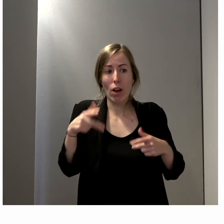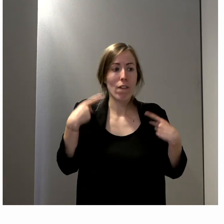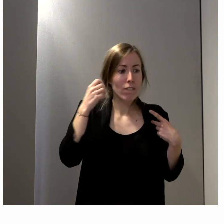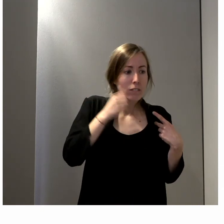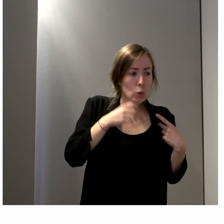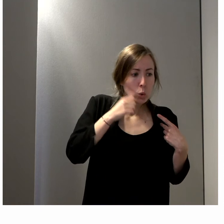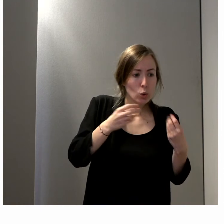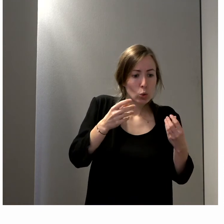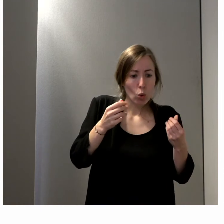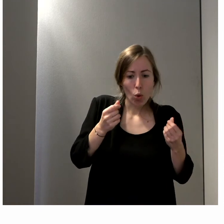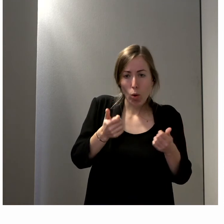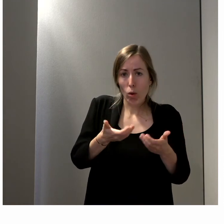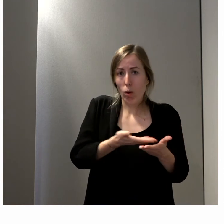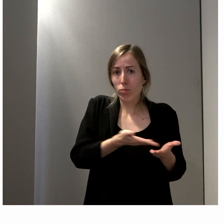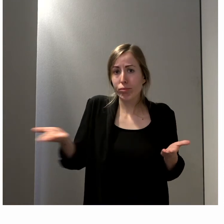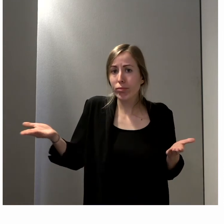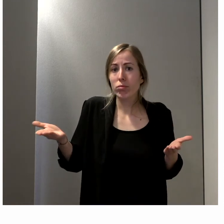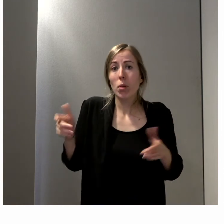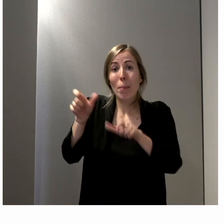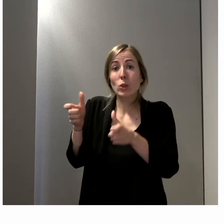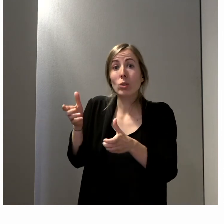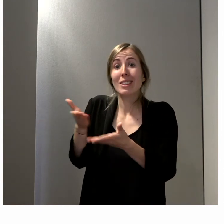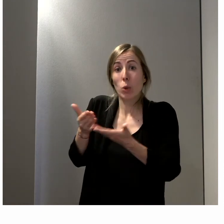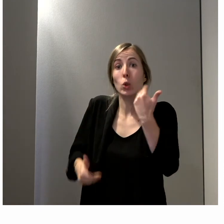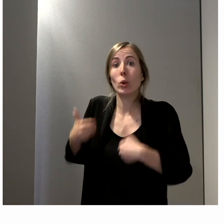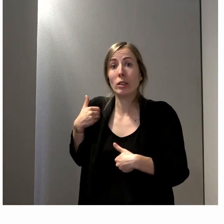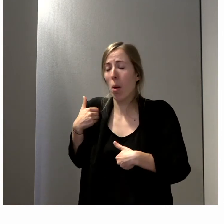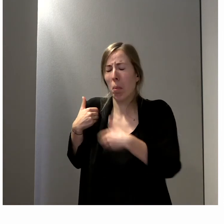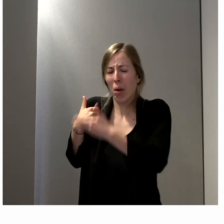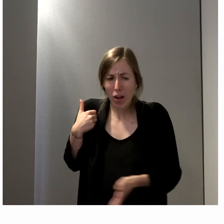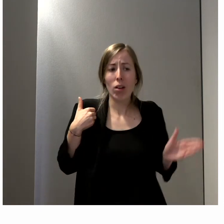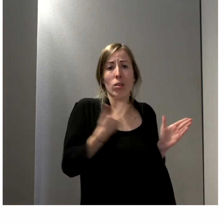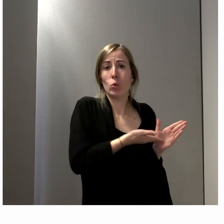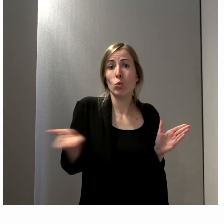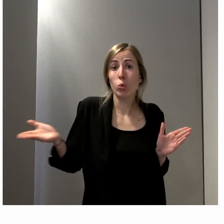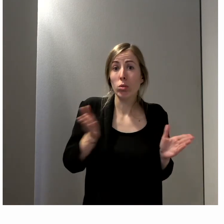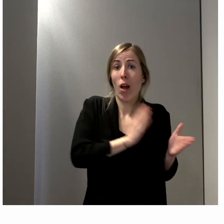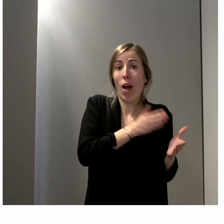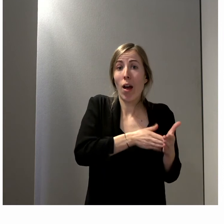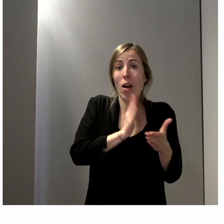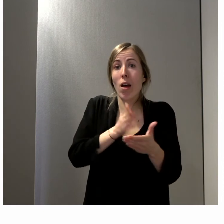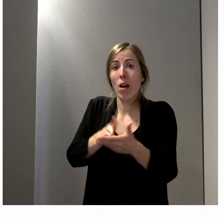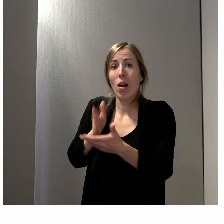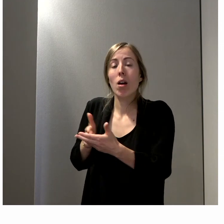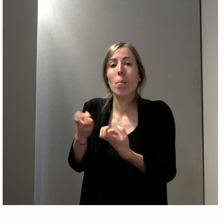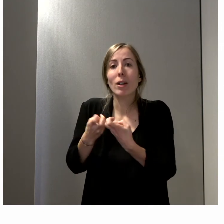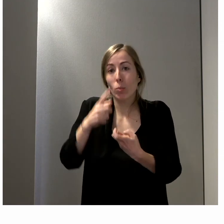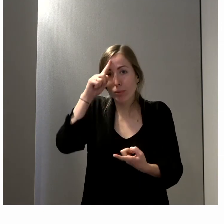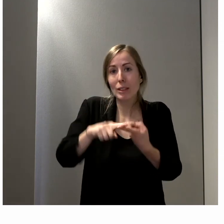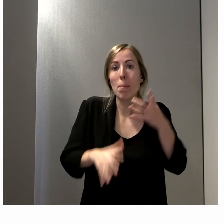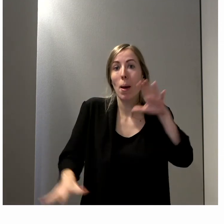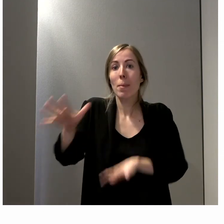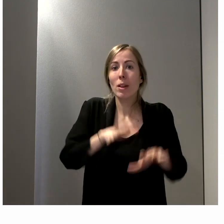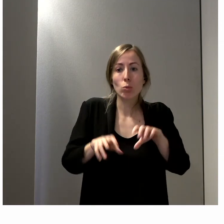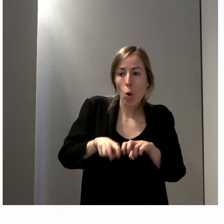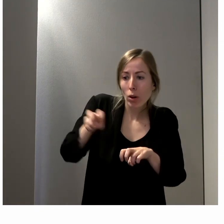quotidien de bien des personnes et pas forcément celles qui sont en situation de handicap, on n'y pense pas, c'est l'aménagement des locaux,